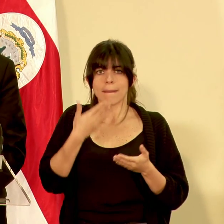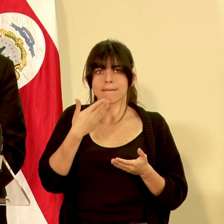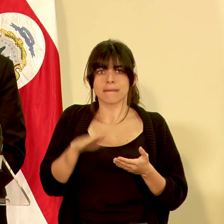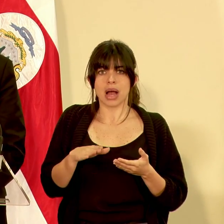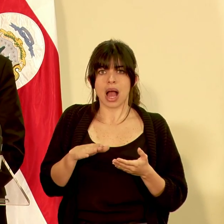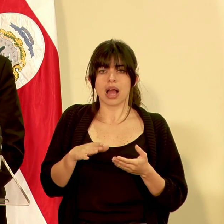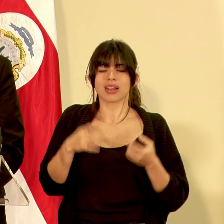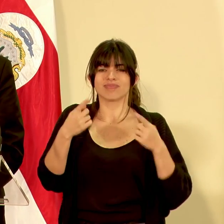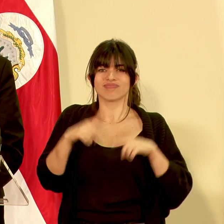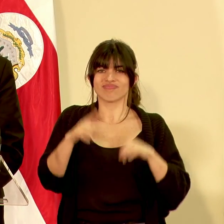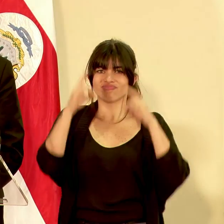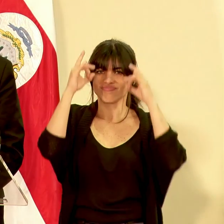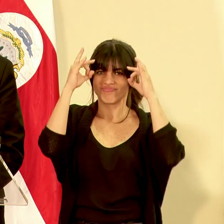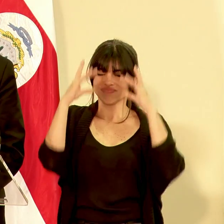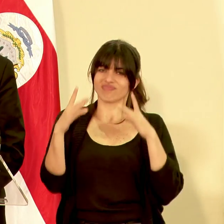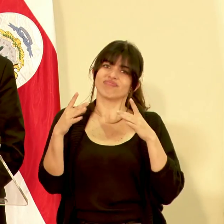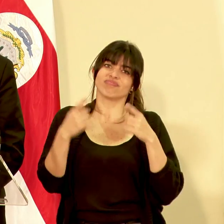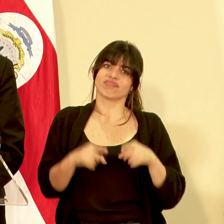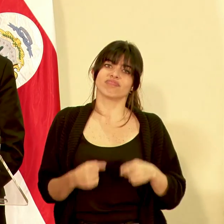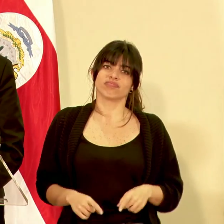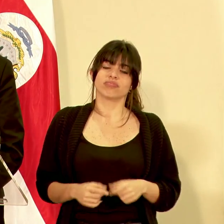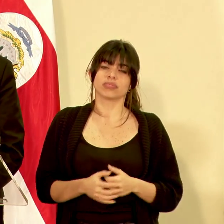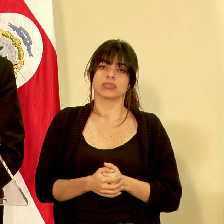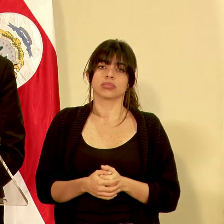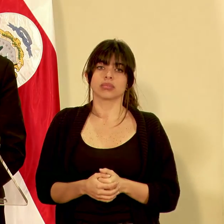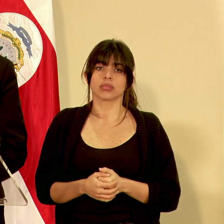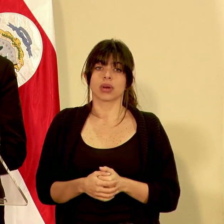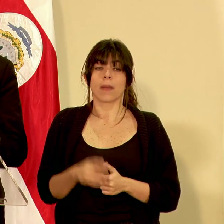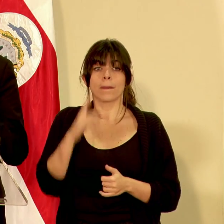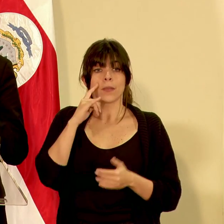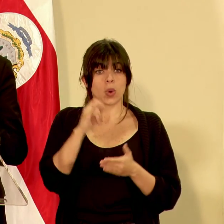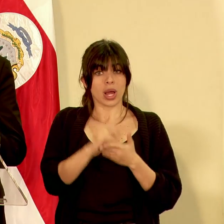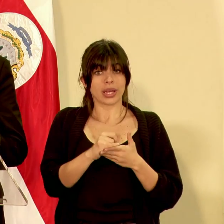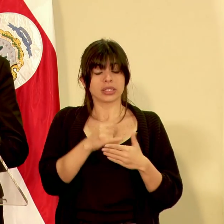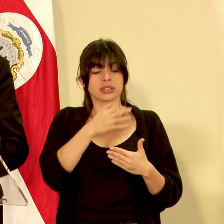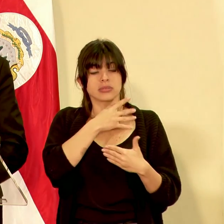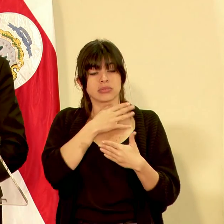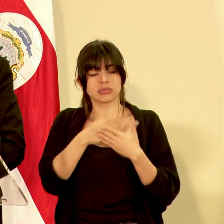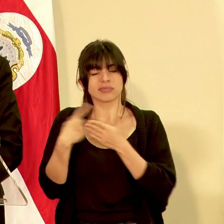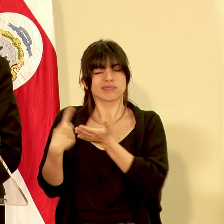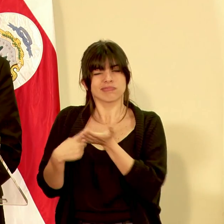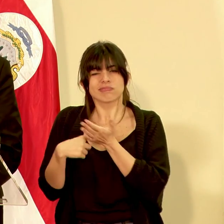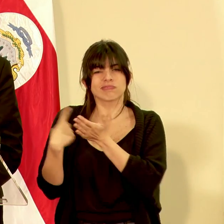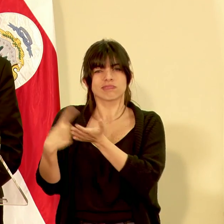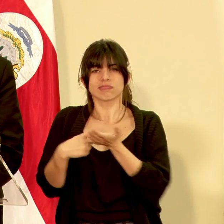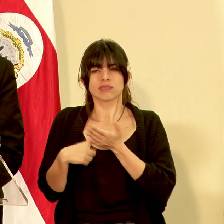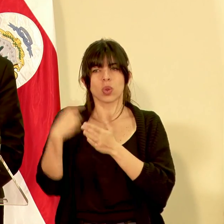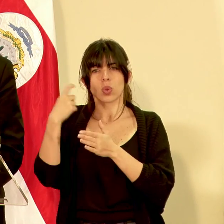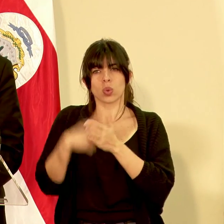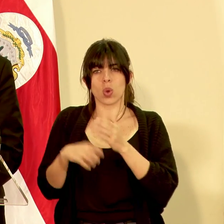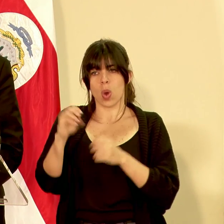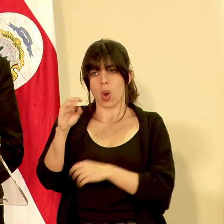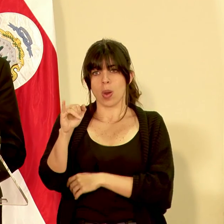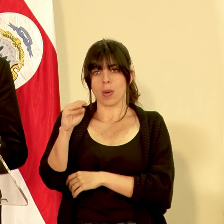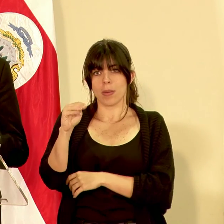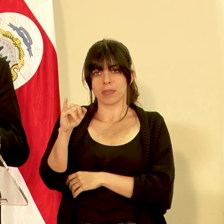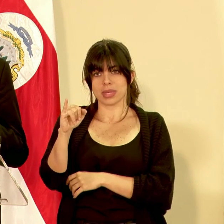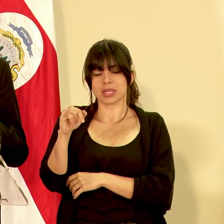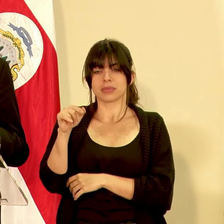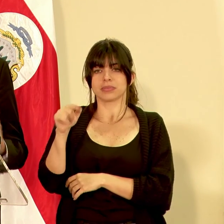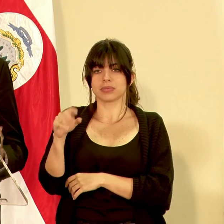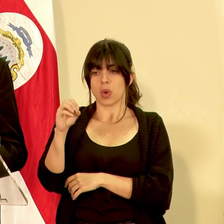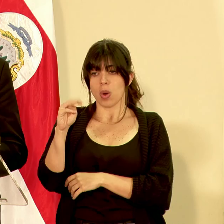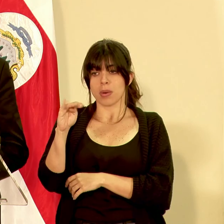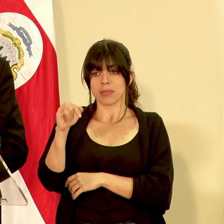catástrofes indeseables que estaban ocurriendo producto de eso después de las discusiones en la OMI que es un